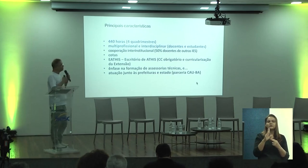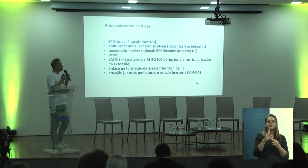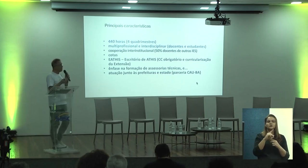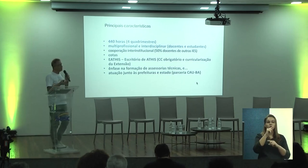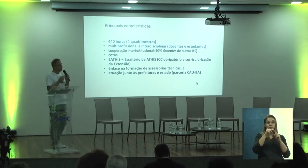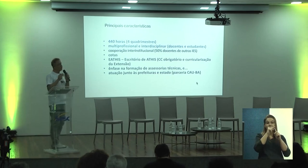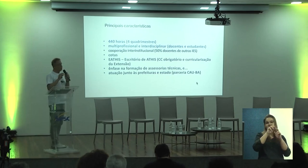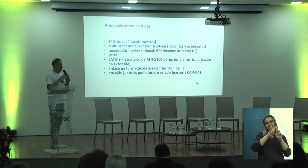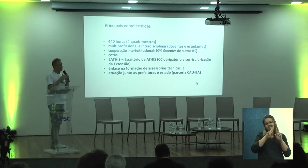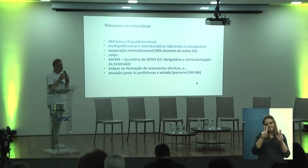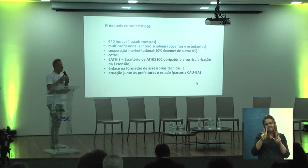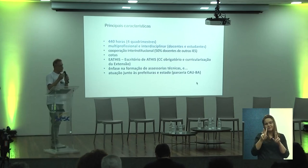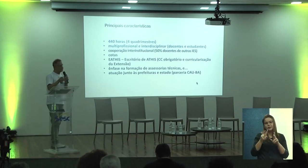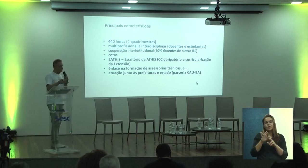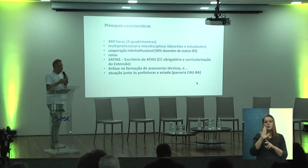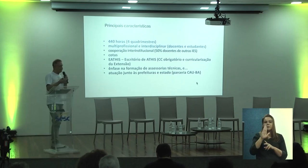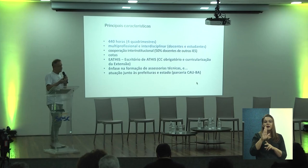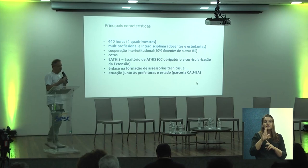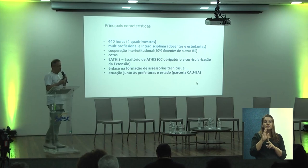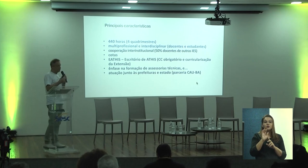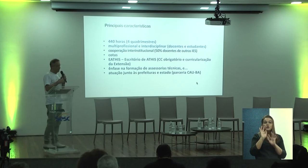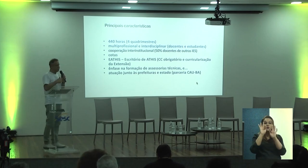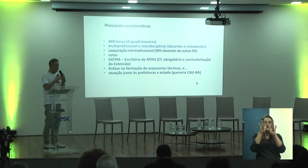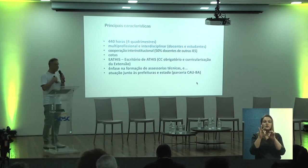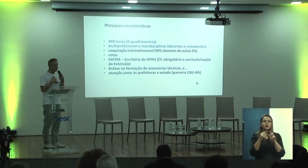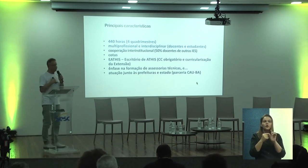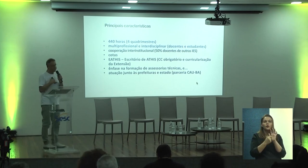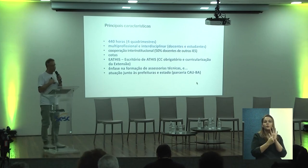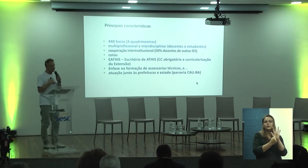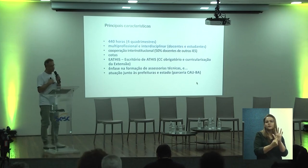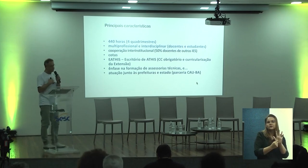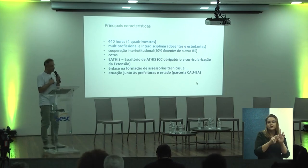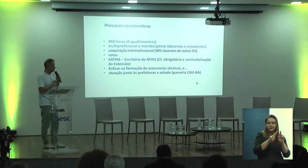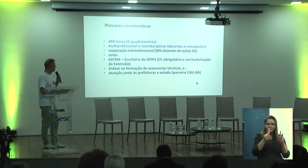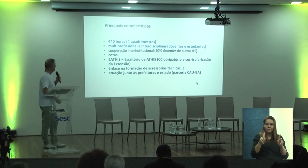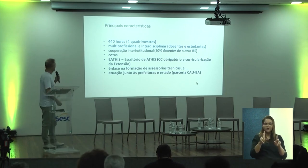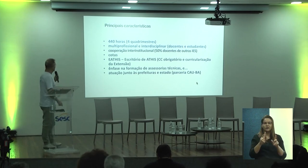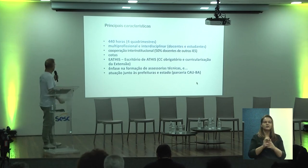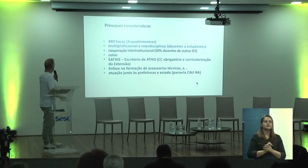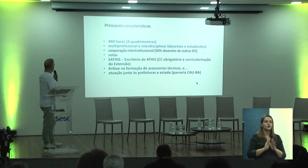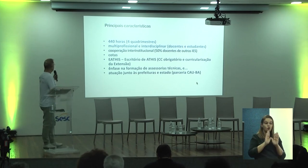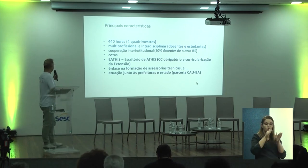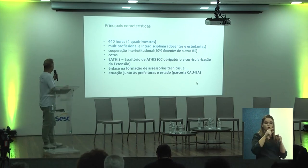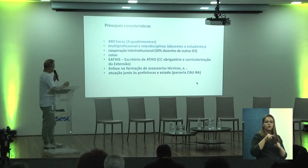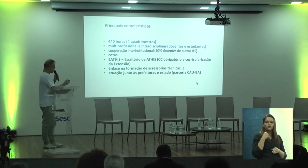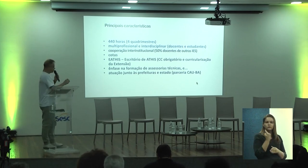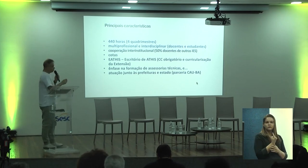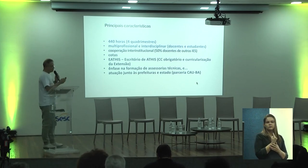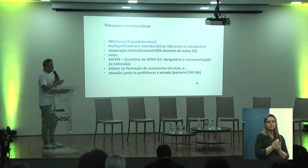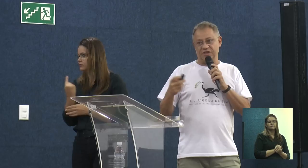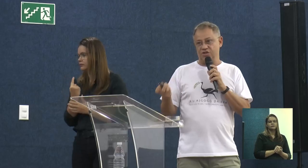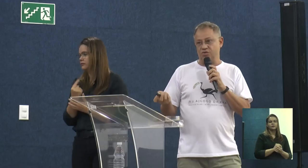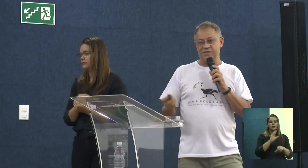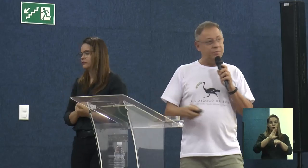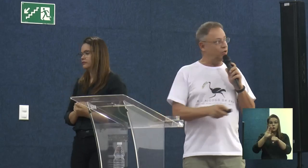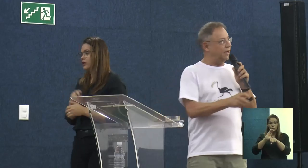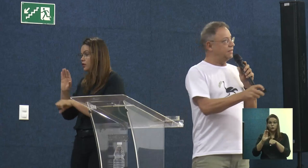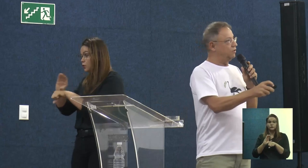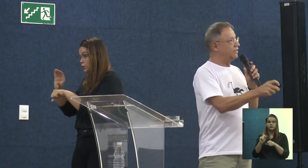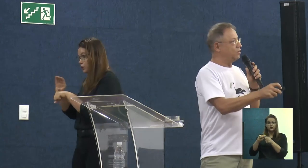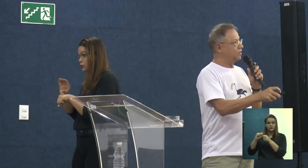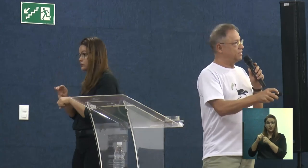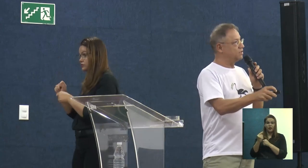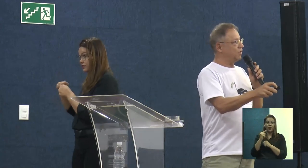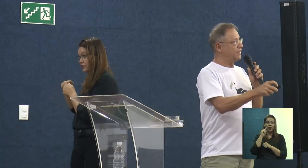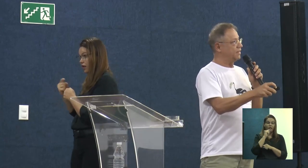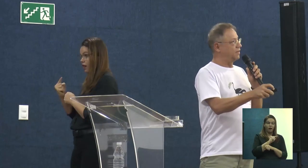E, no final, eu quero mostrar essa diferença que a gente tem, que é a nossa concepção. Esse curso que a gente concebeu lá,